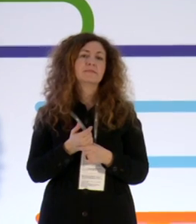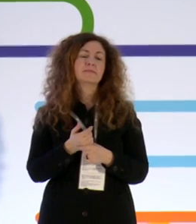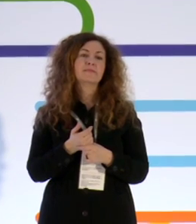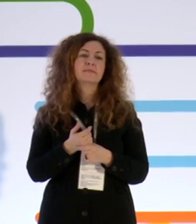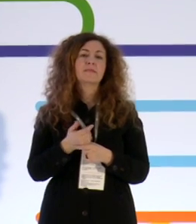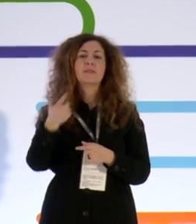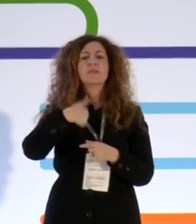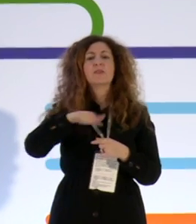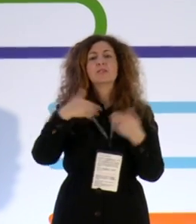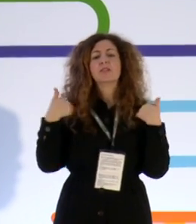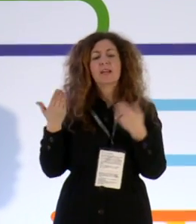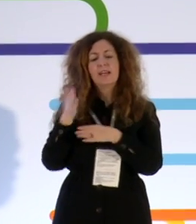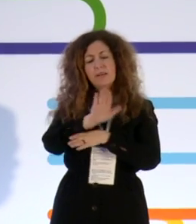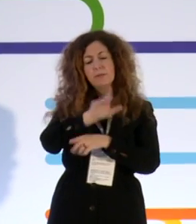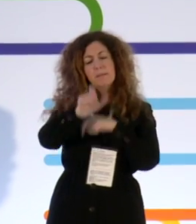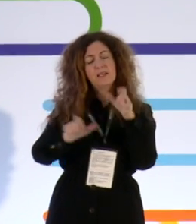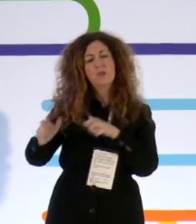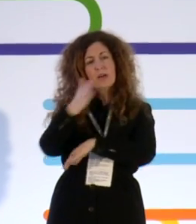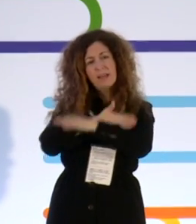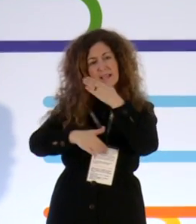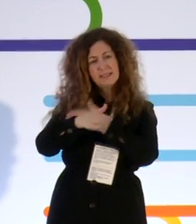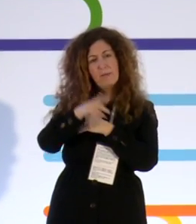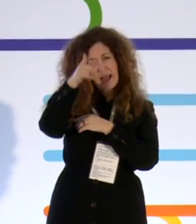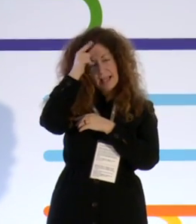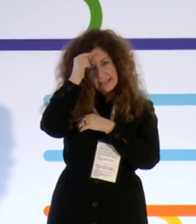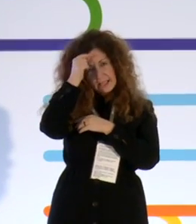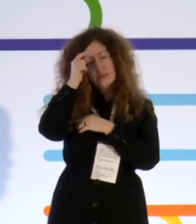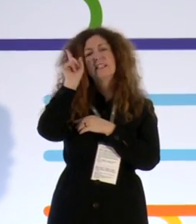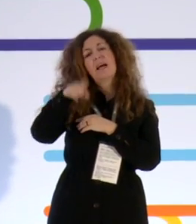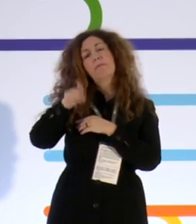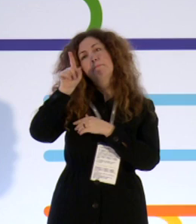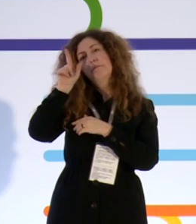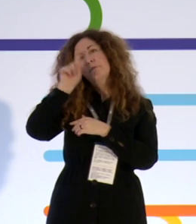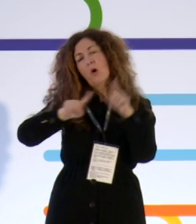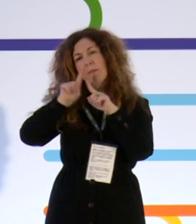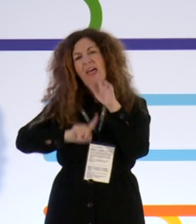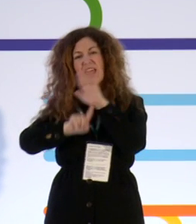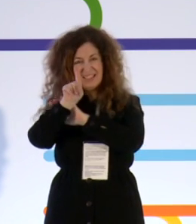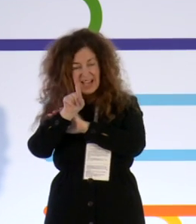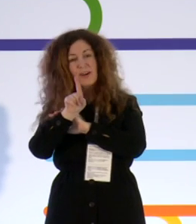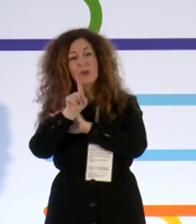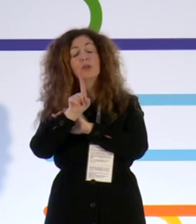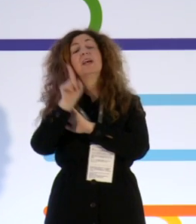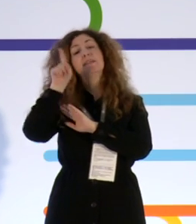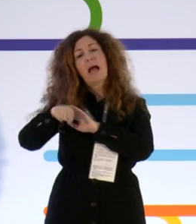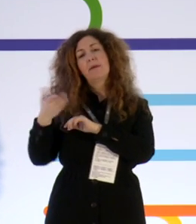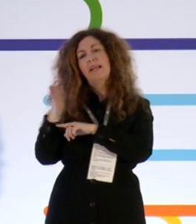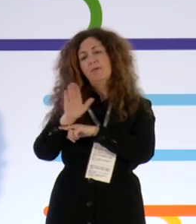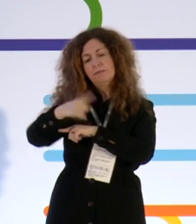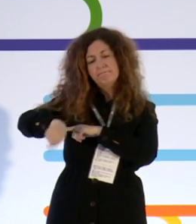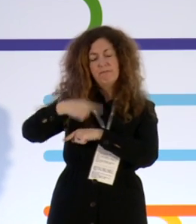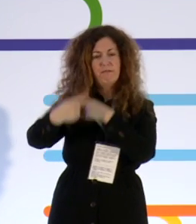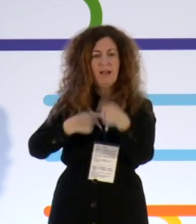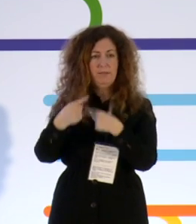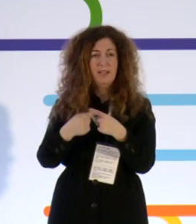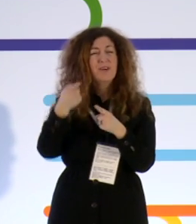a personas con discapacidad intelectual o de desarrollo y a sus familias y que perseguimos como objetivo básico y yo